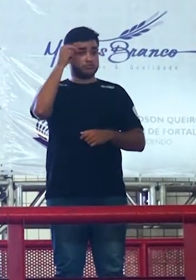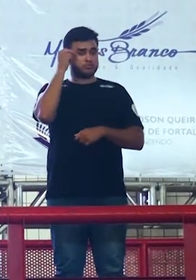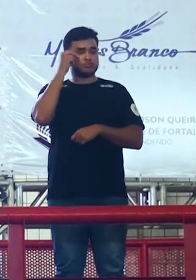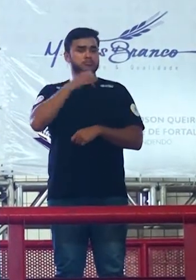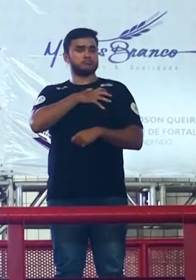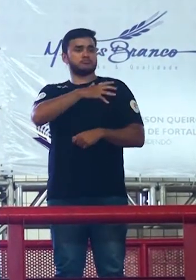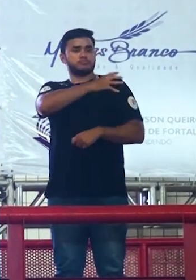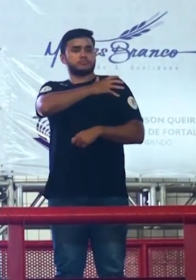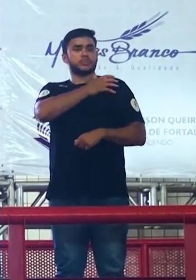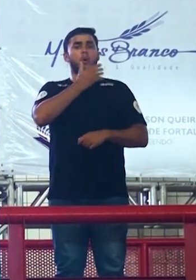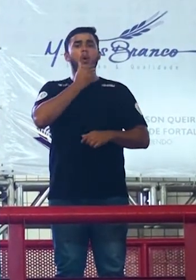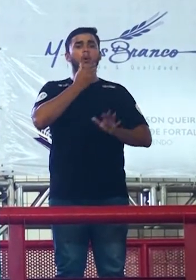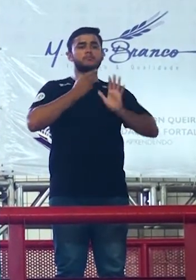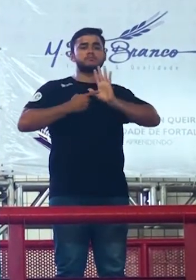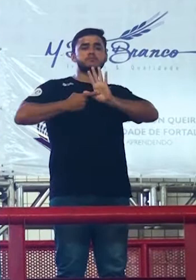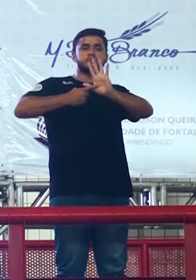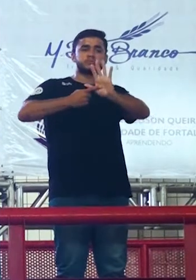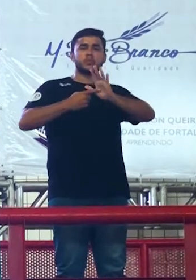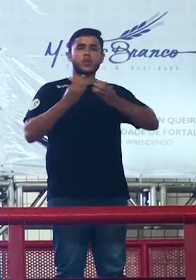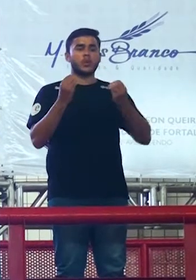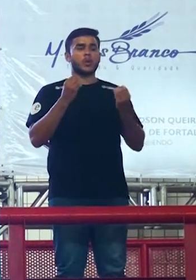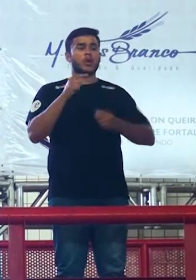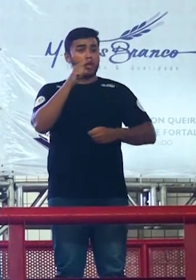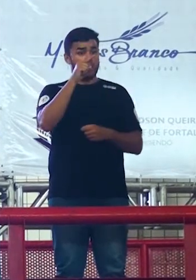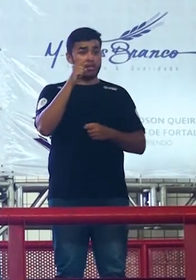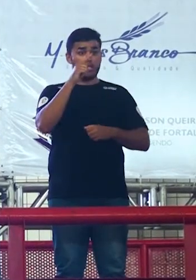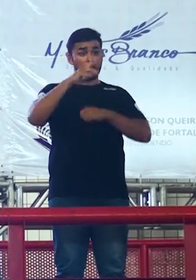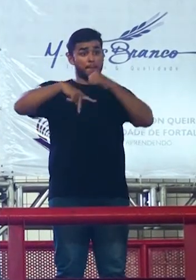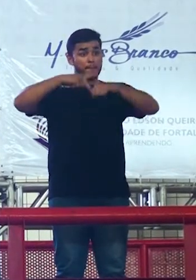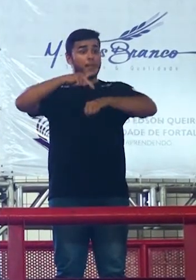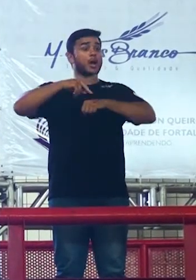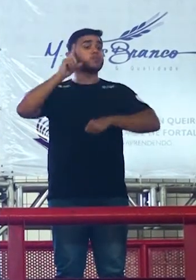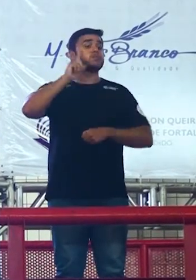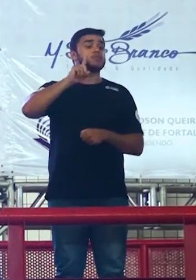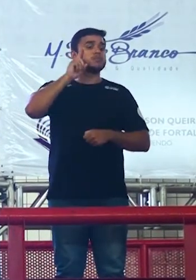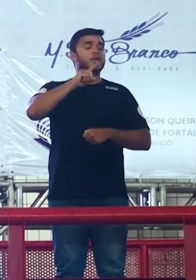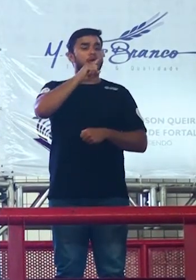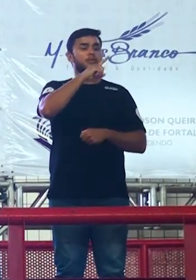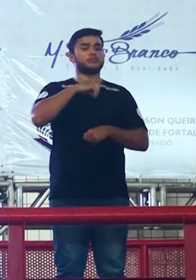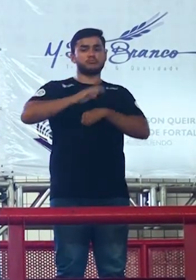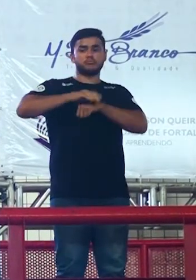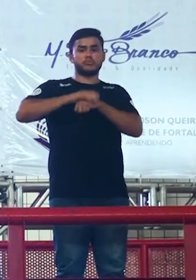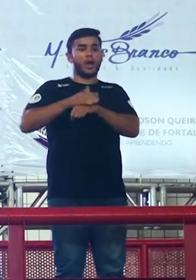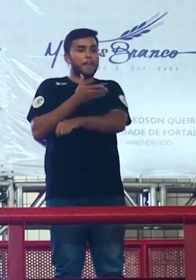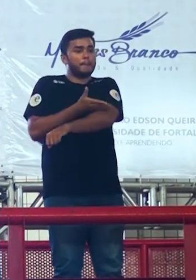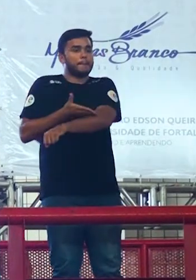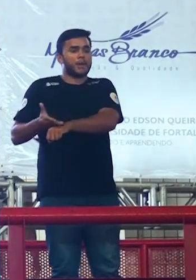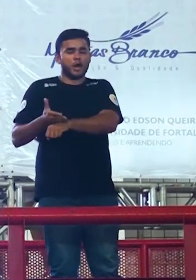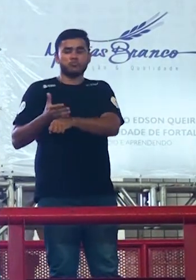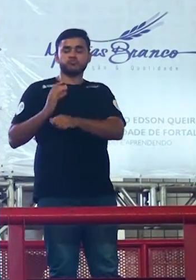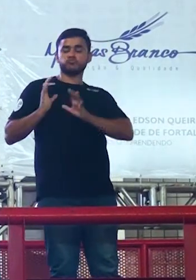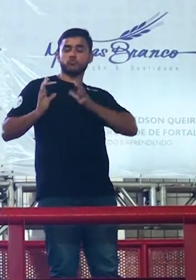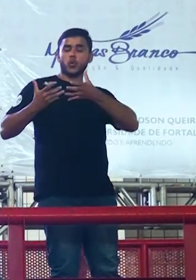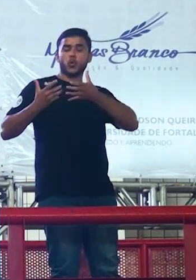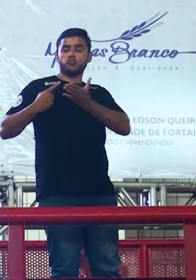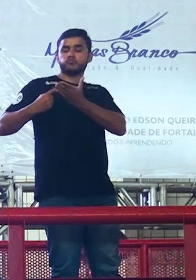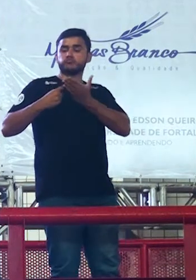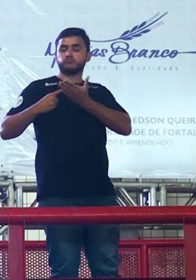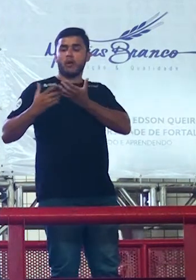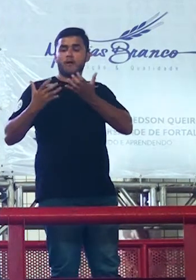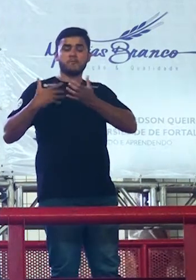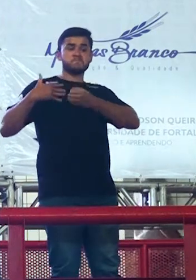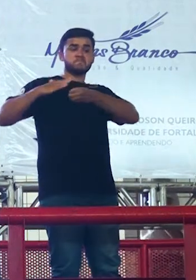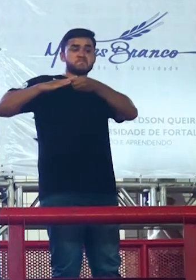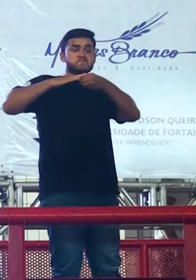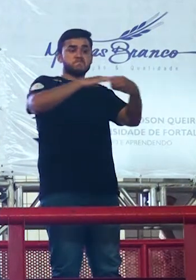estátua de lá mas vocês sabem que nos estados unidos estão crescendo os movimentos de supremacistas brancos uma galera que acha que